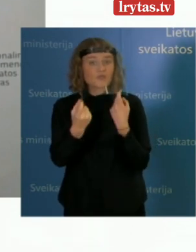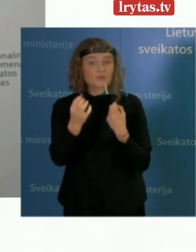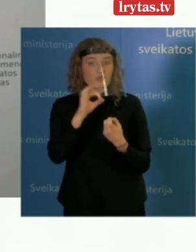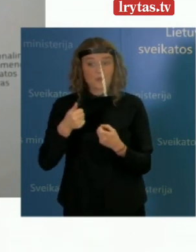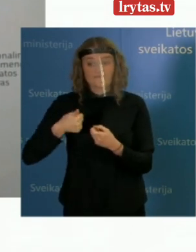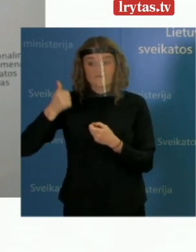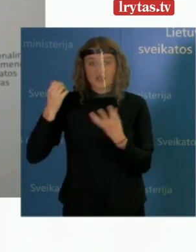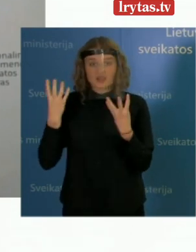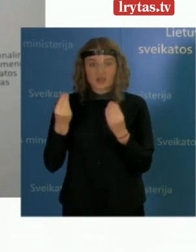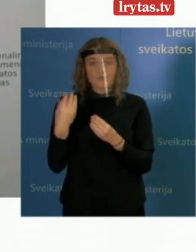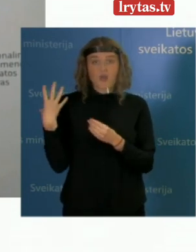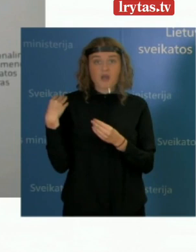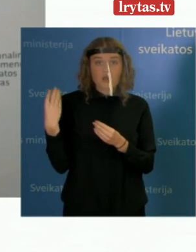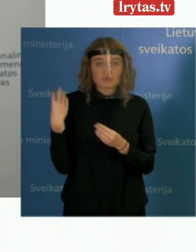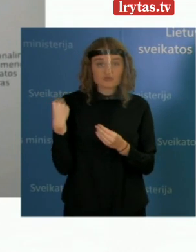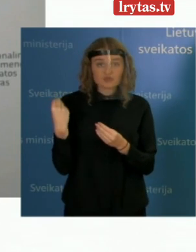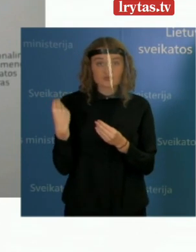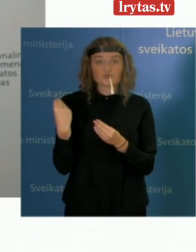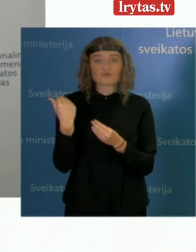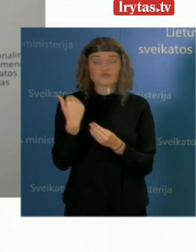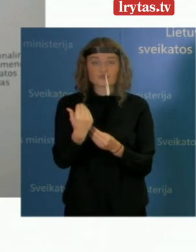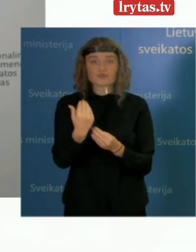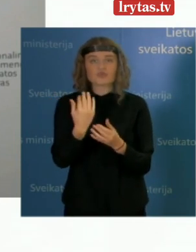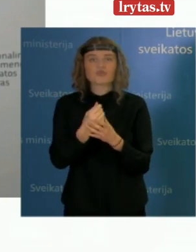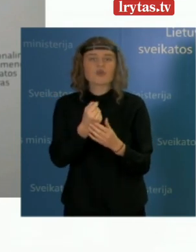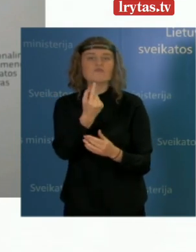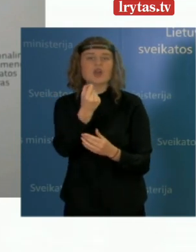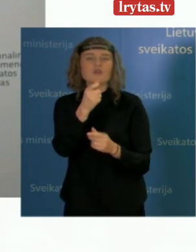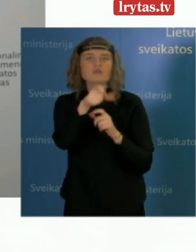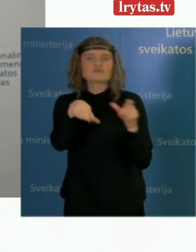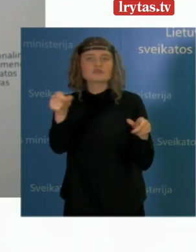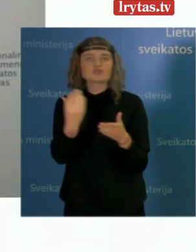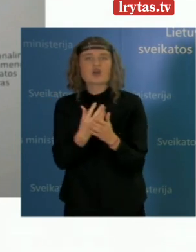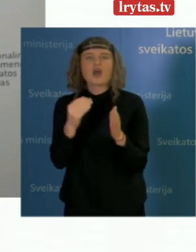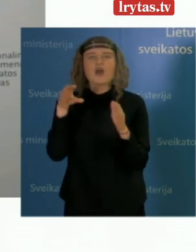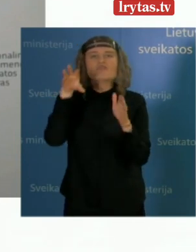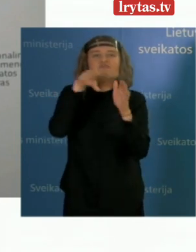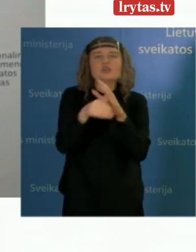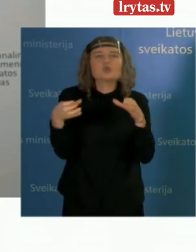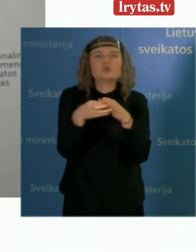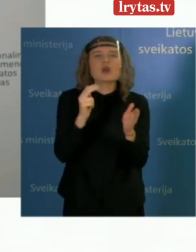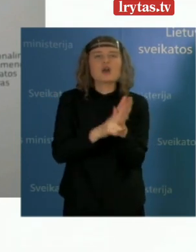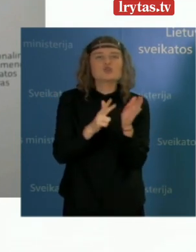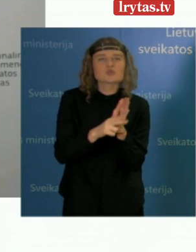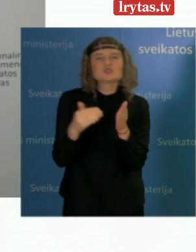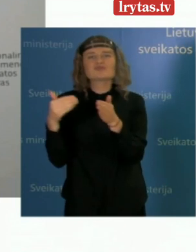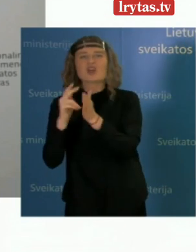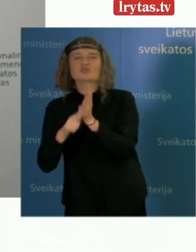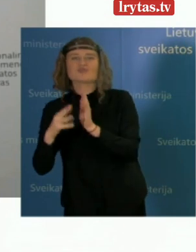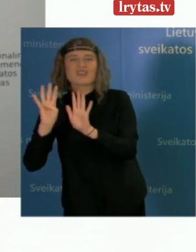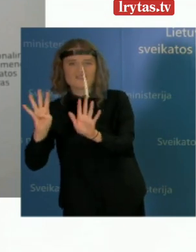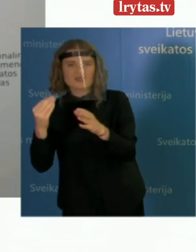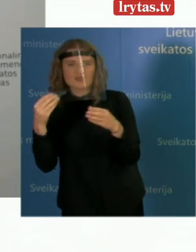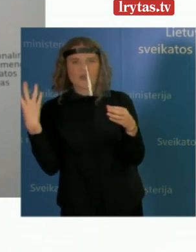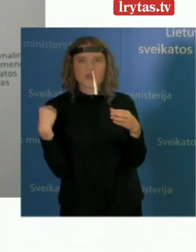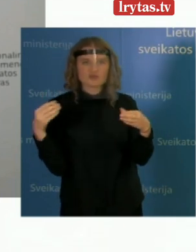amžiaus, tai dėl reikėtų pasakyti, kad 11 senų priklauso 80-89 metų amžiaus grupį, tas